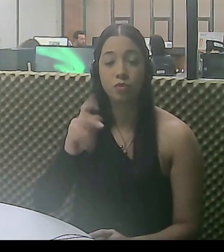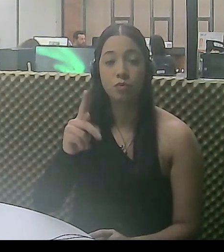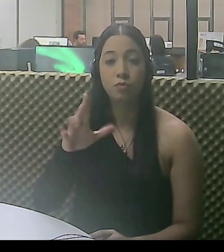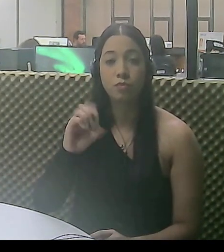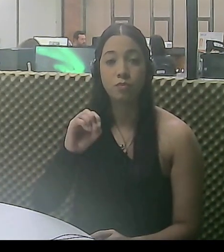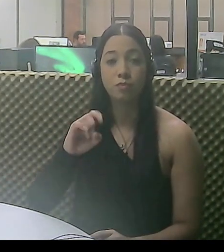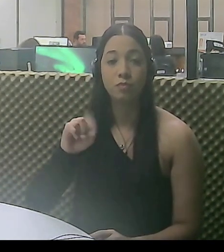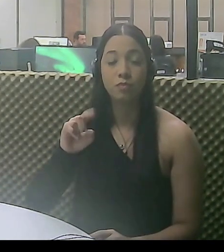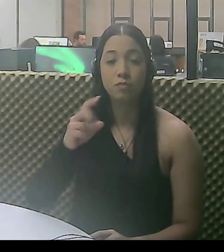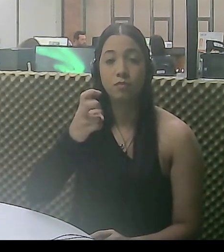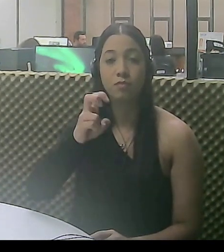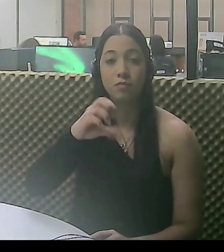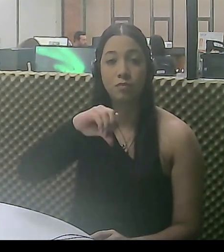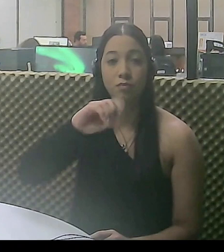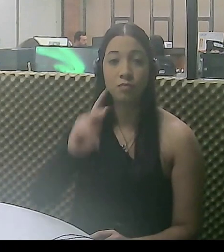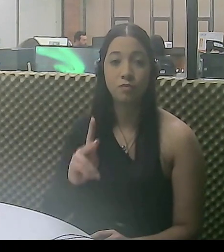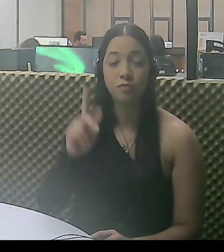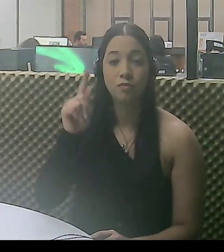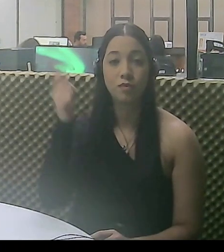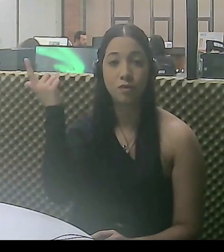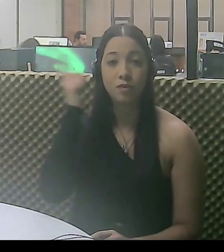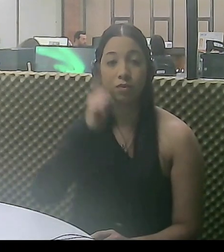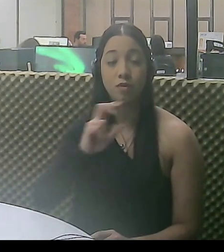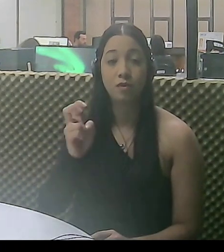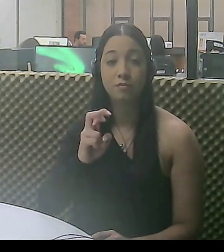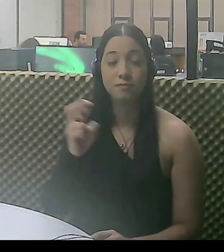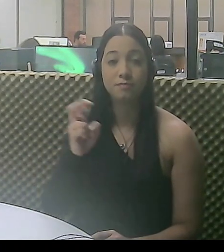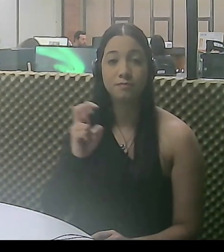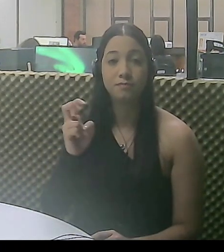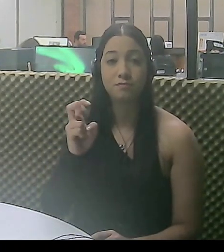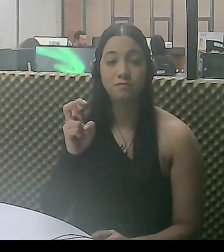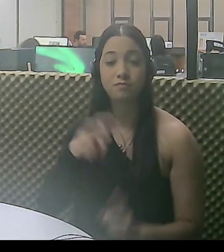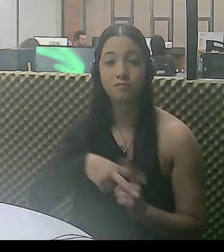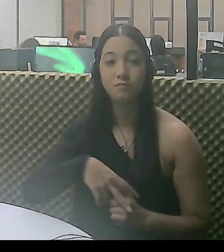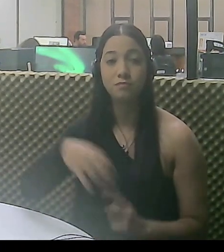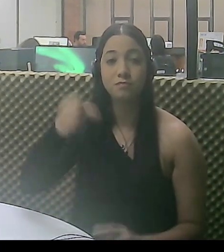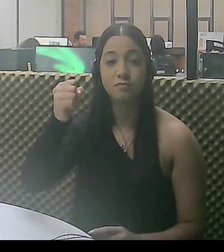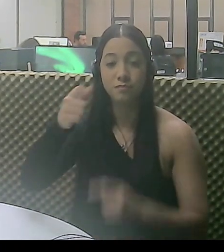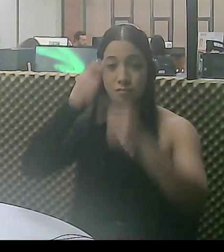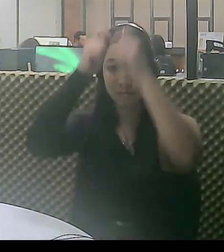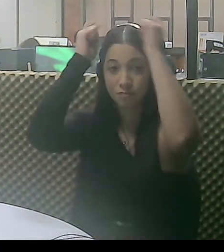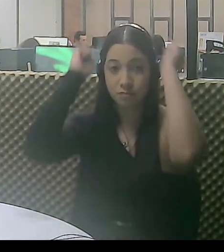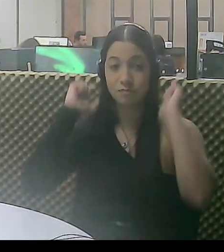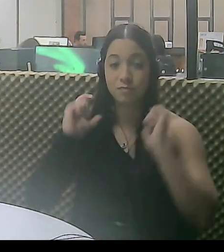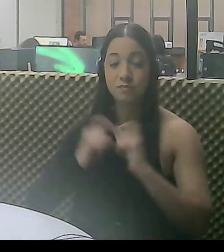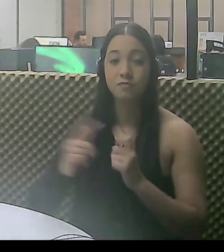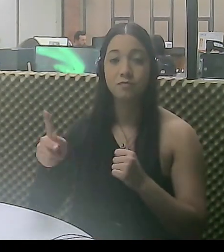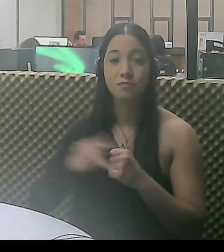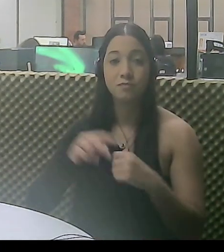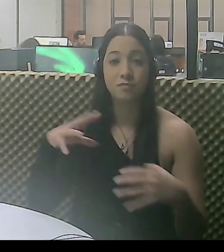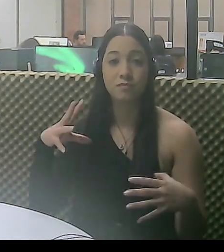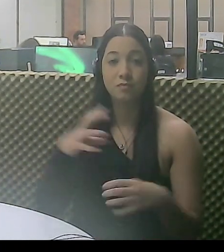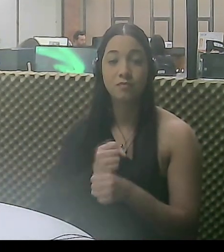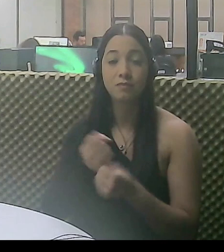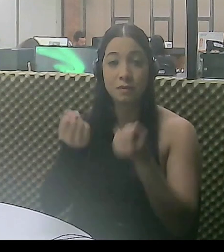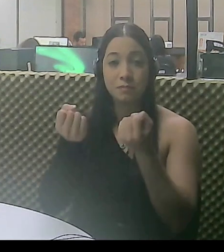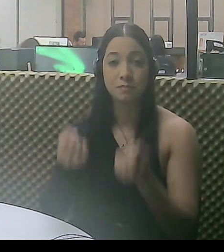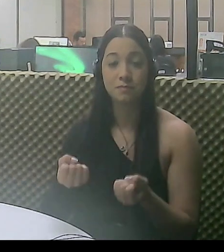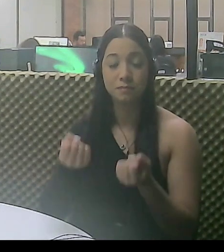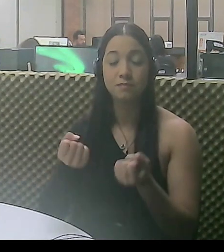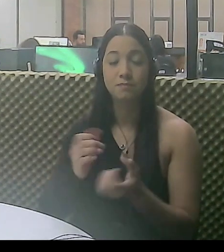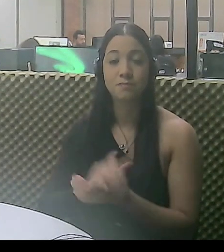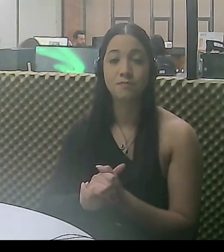59 quilos, obtiveram a quinta colocação e conquistaram medalhas de prata na somatória de levantamentos.